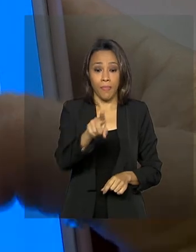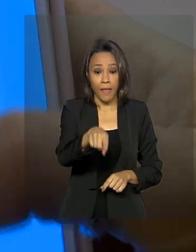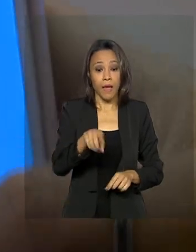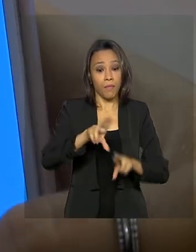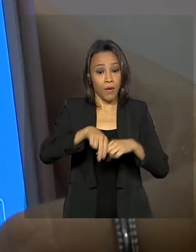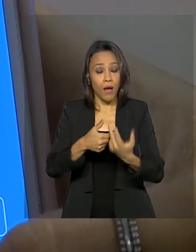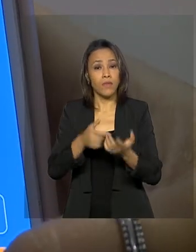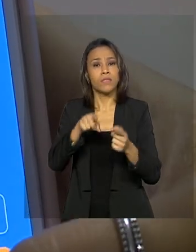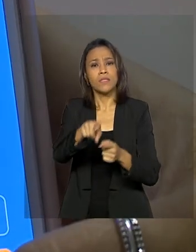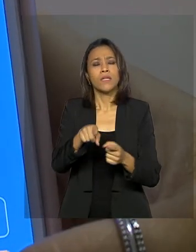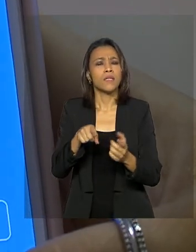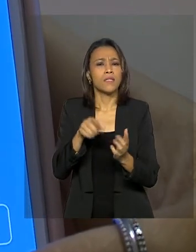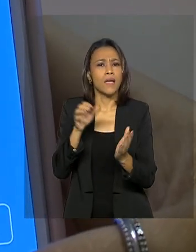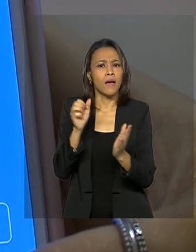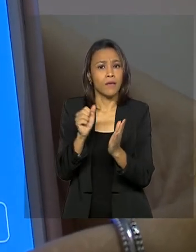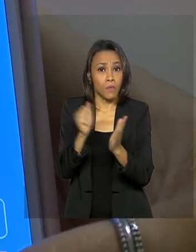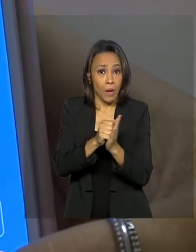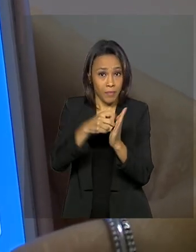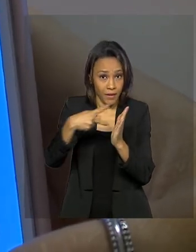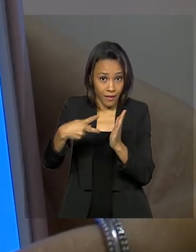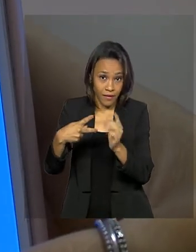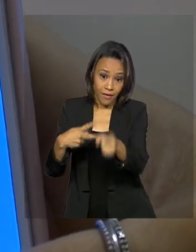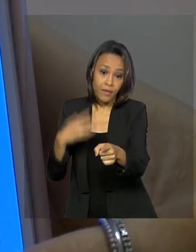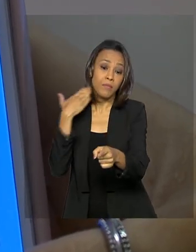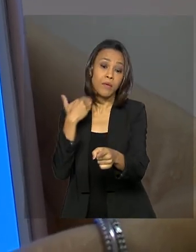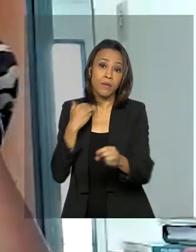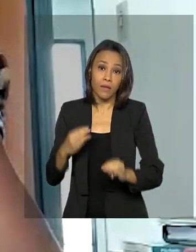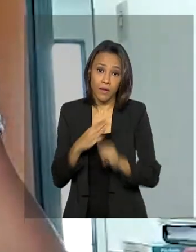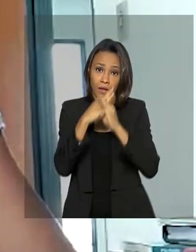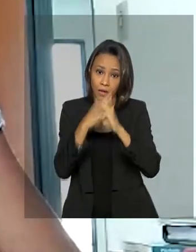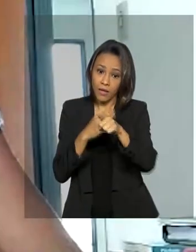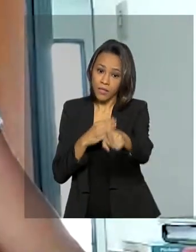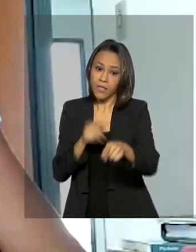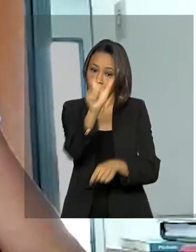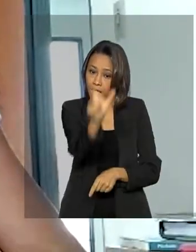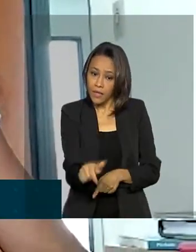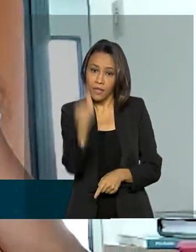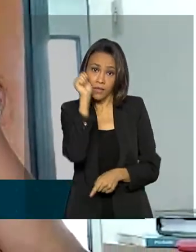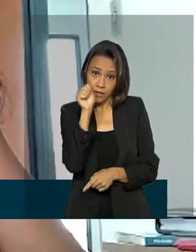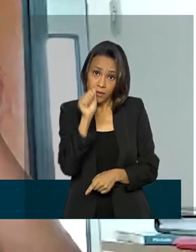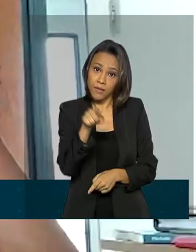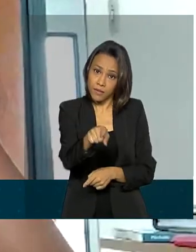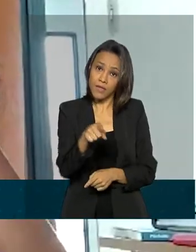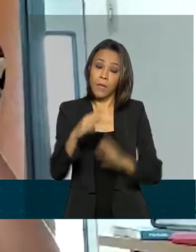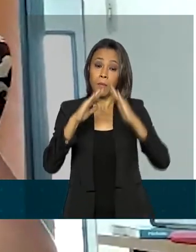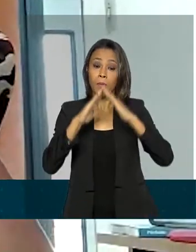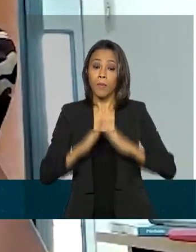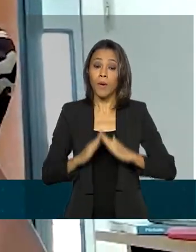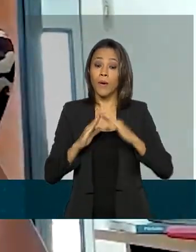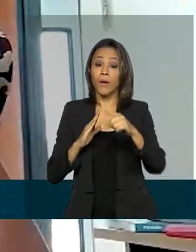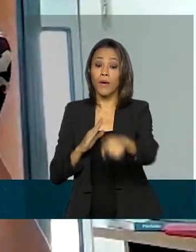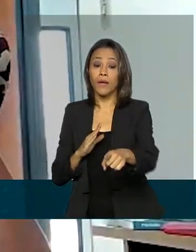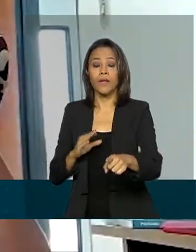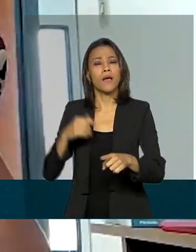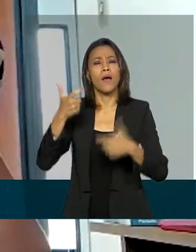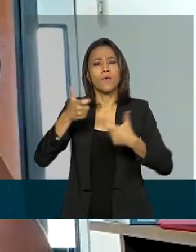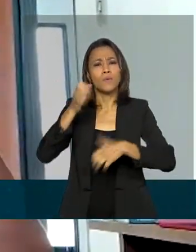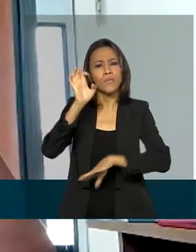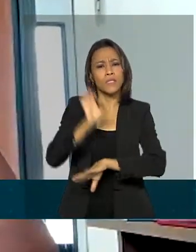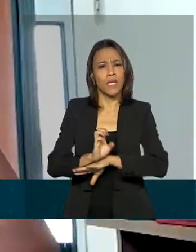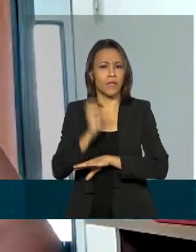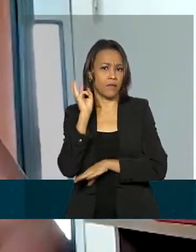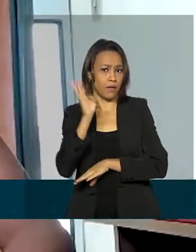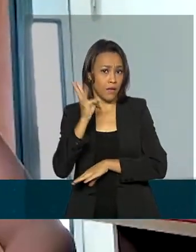da conta social digital, com o aplicativo Caixa Tem, que a Ana Cristina, que mora em Coroatá, no Maranhão,